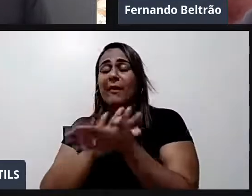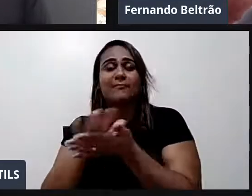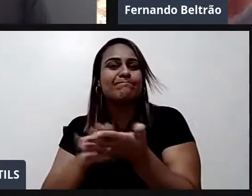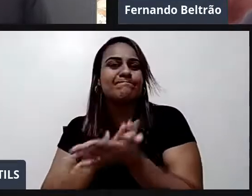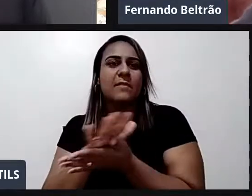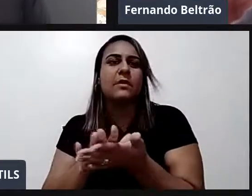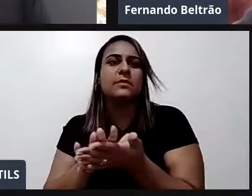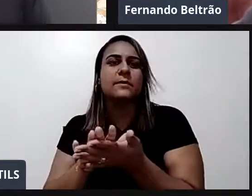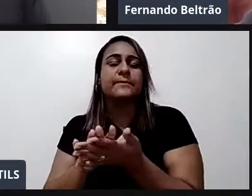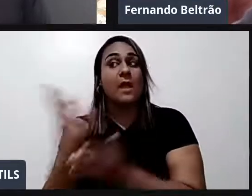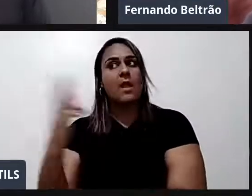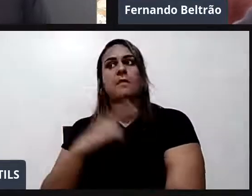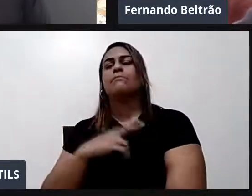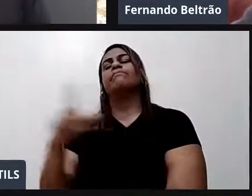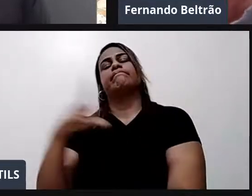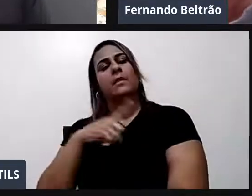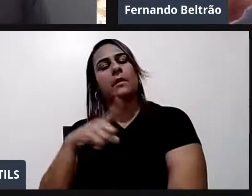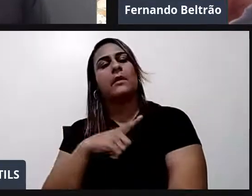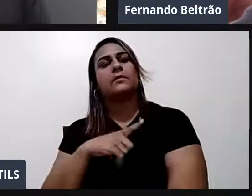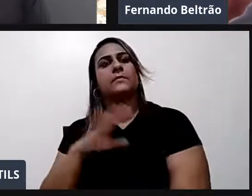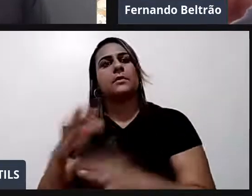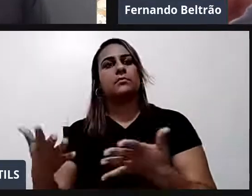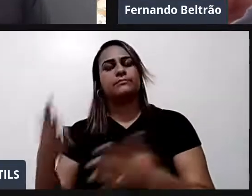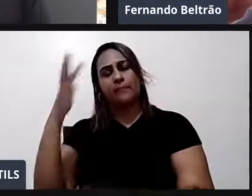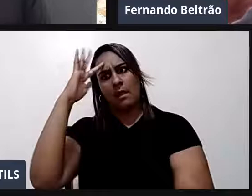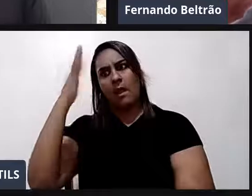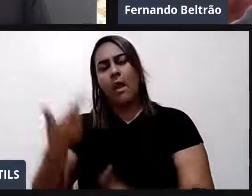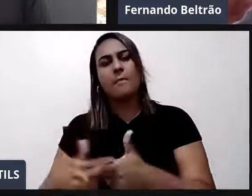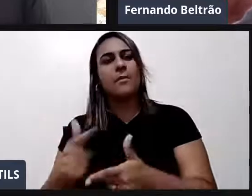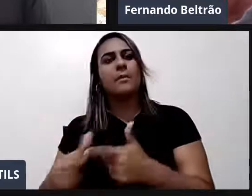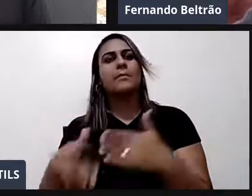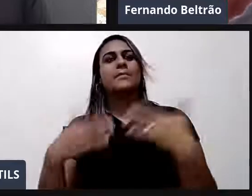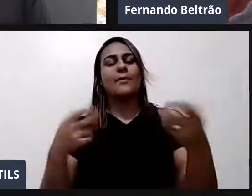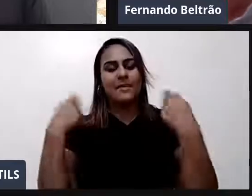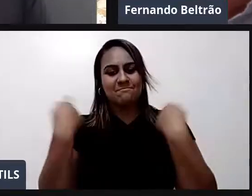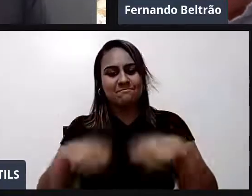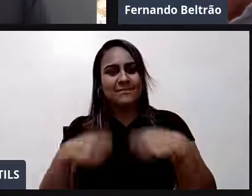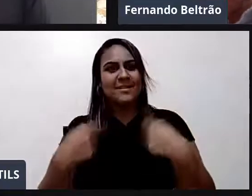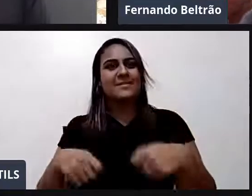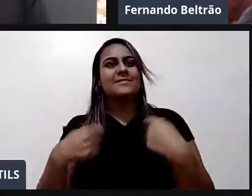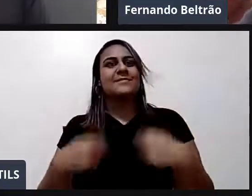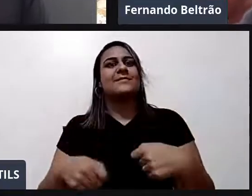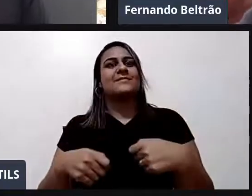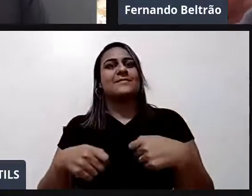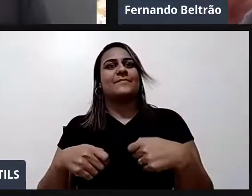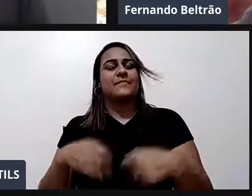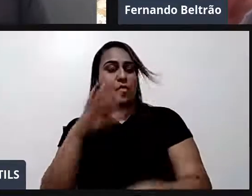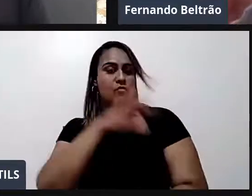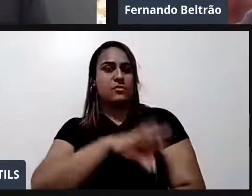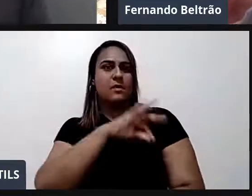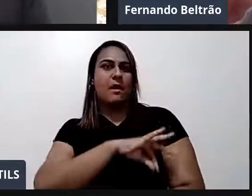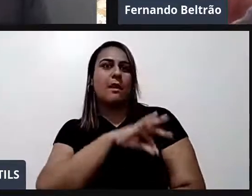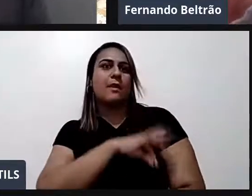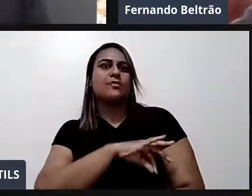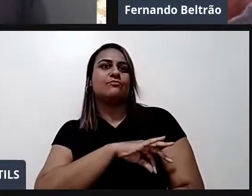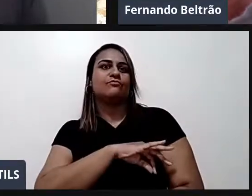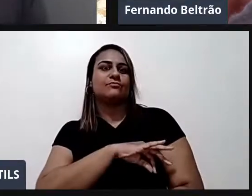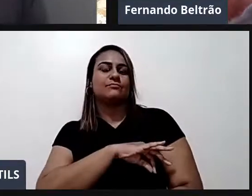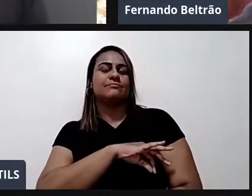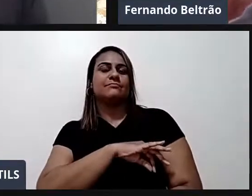Pronto. Está resolvido o problema. A gente precisa aumentar o salário desses dedicados em 50%. Mas não tem